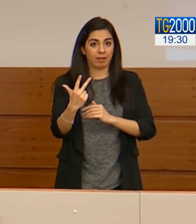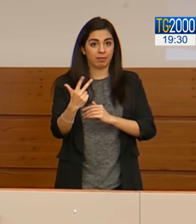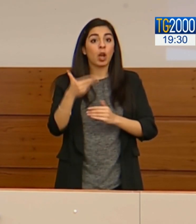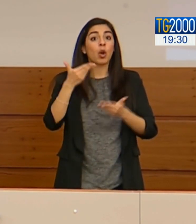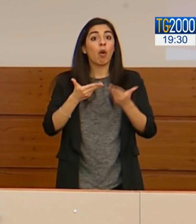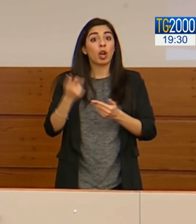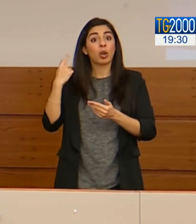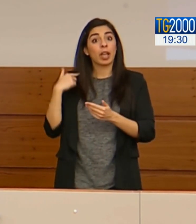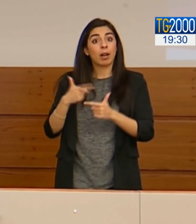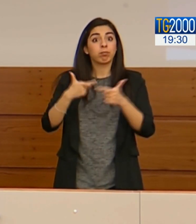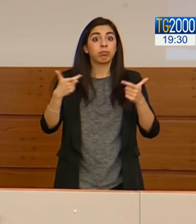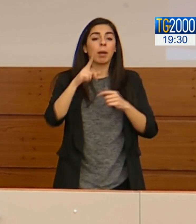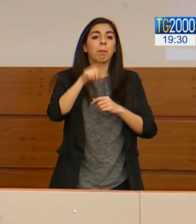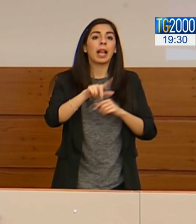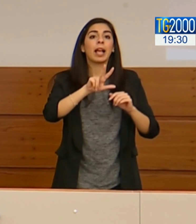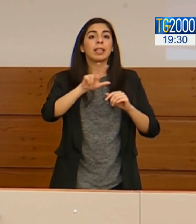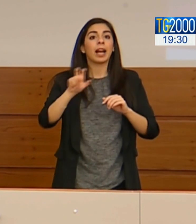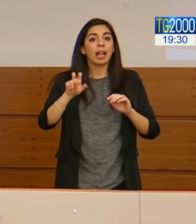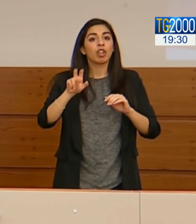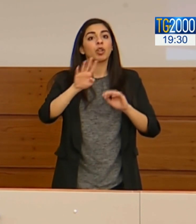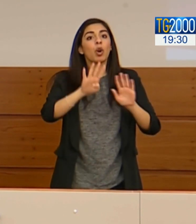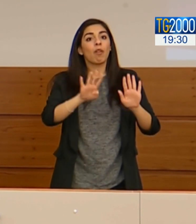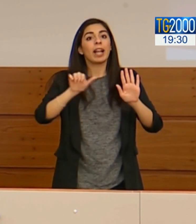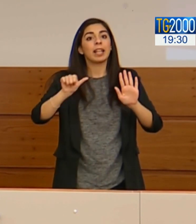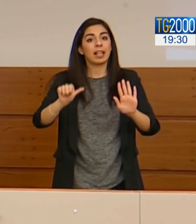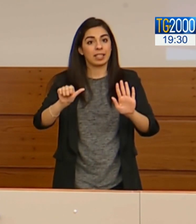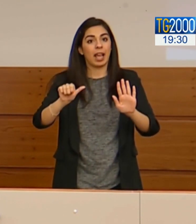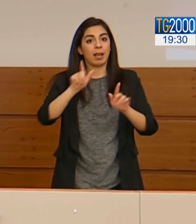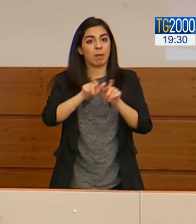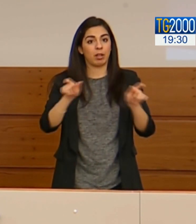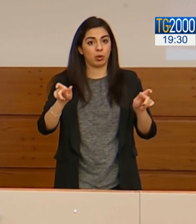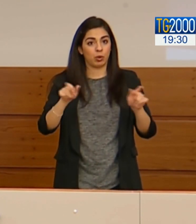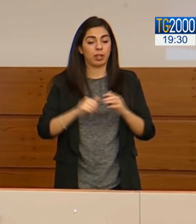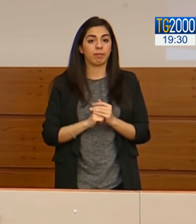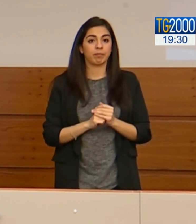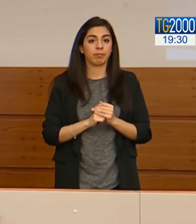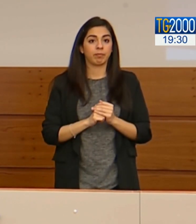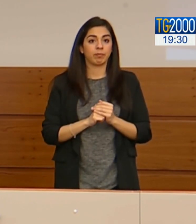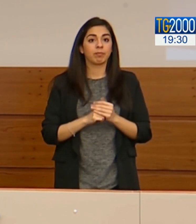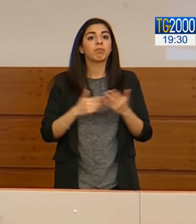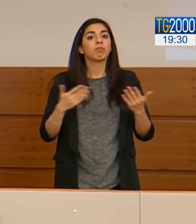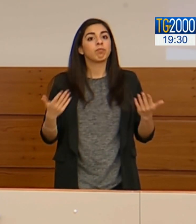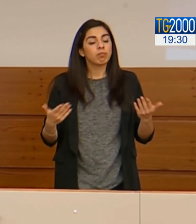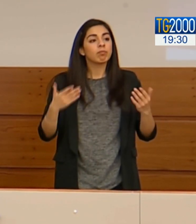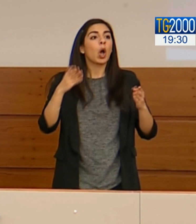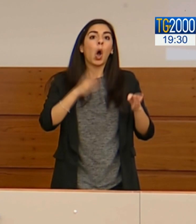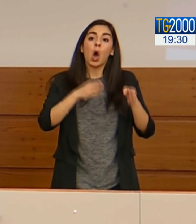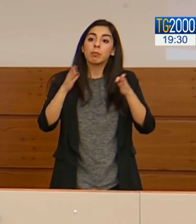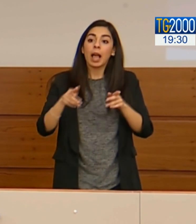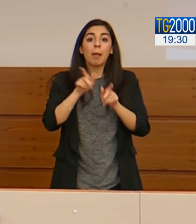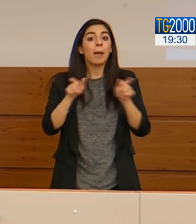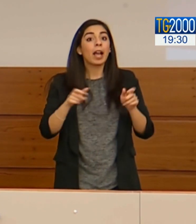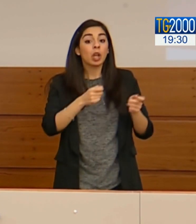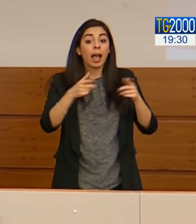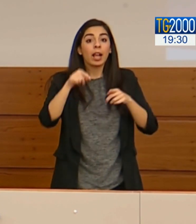di 1.396 pazienti rispetto a ieri. Prosegue il calo della pressione sulle strutture ospedaliere